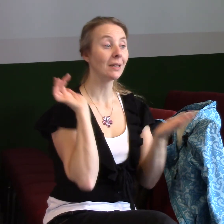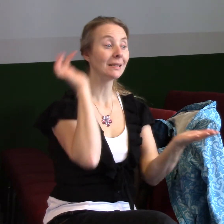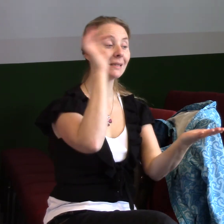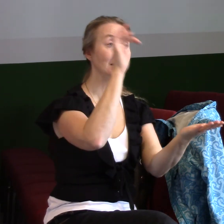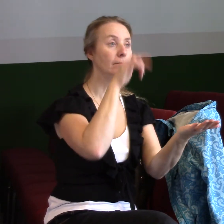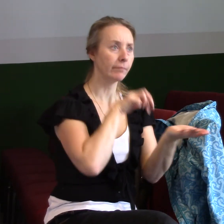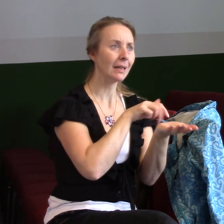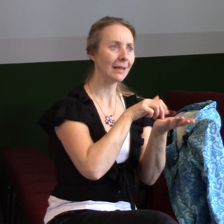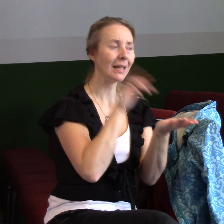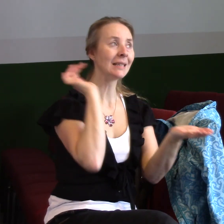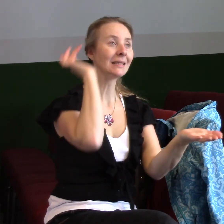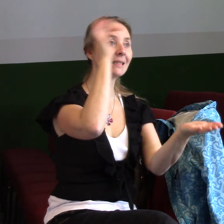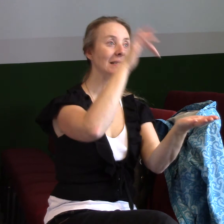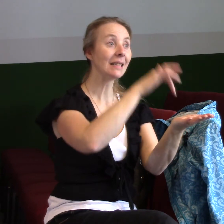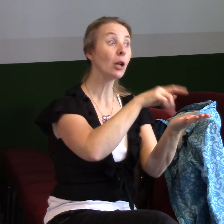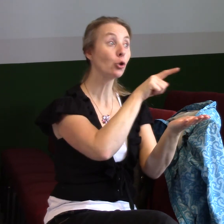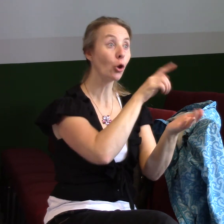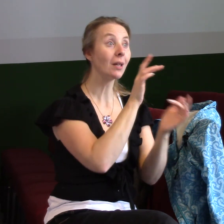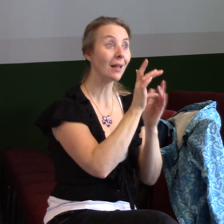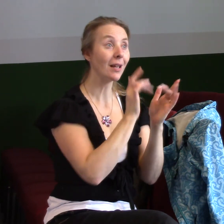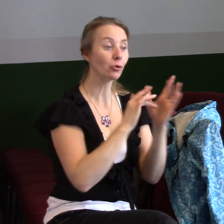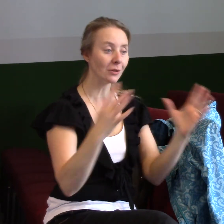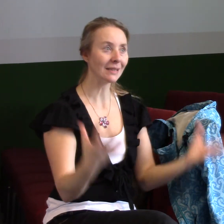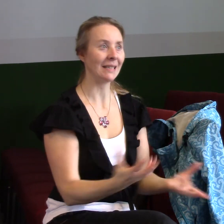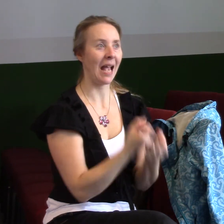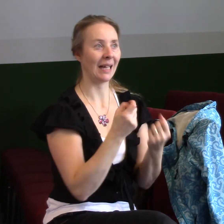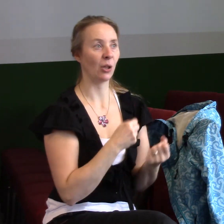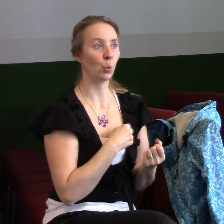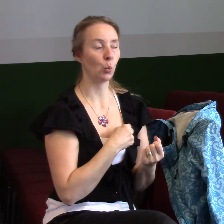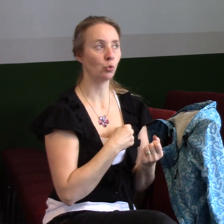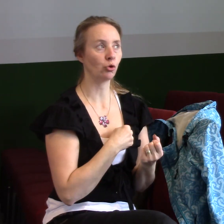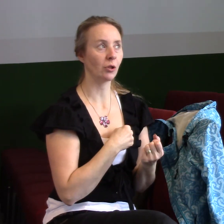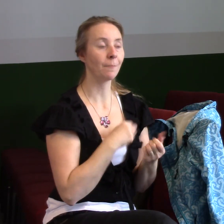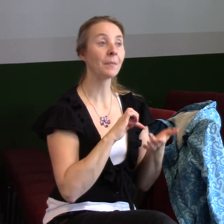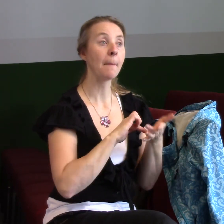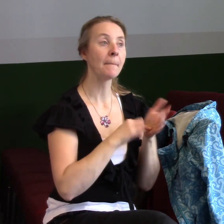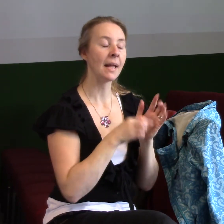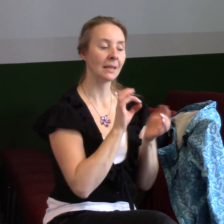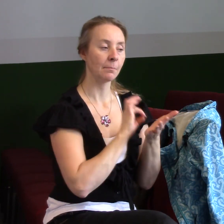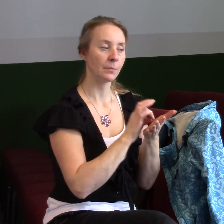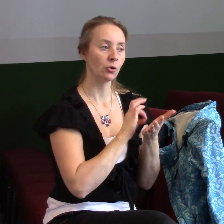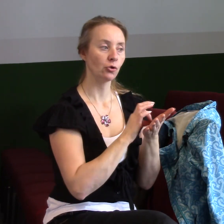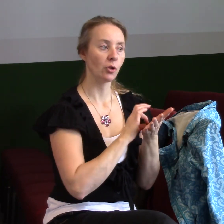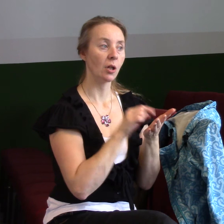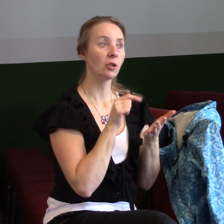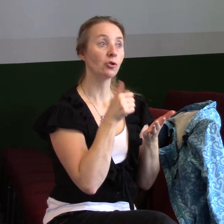záchrany duší. Petr tady píše o tom, že je jeden z cílů toho, kdy my